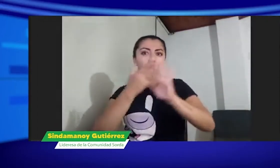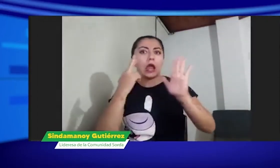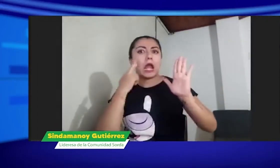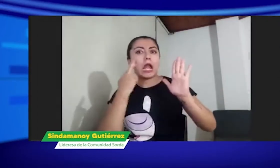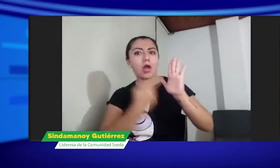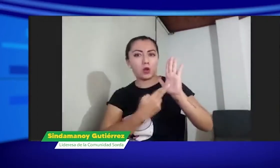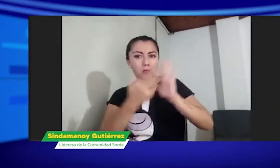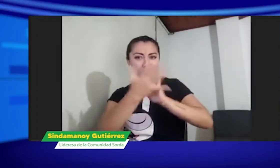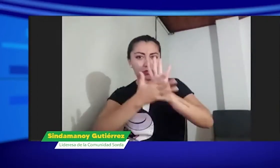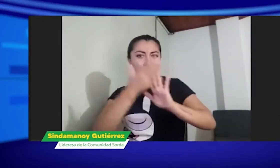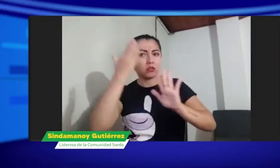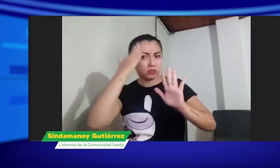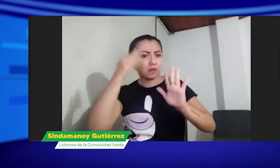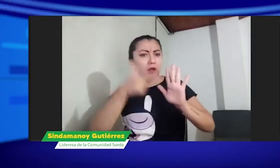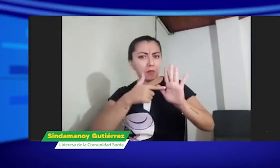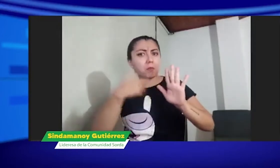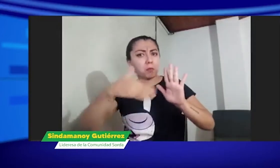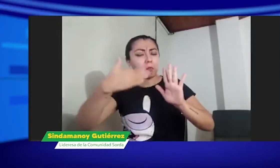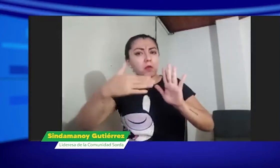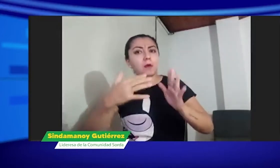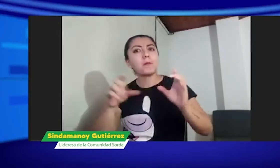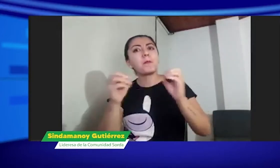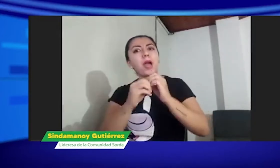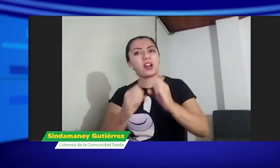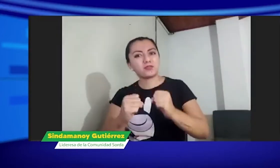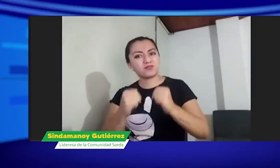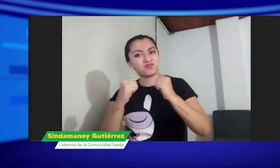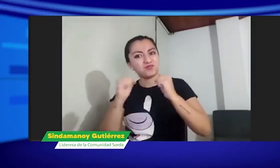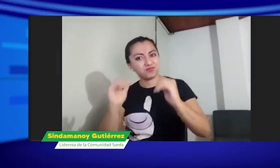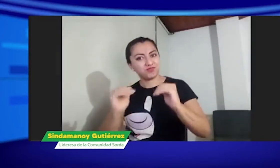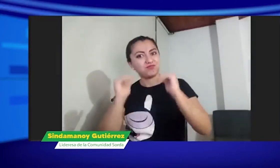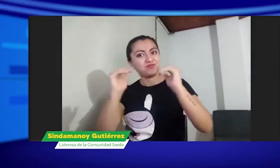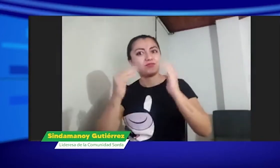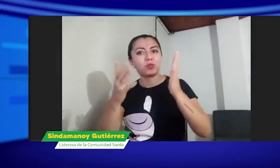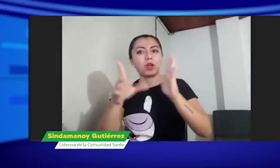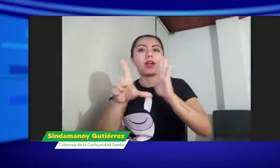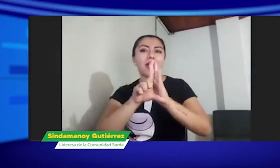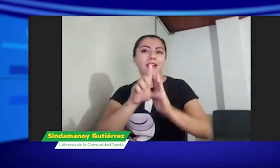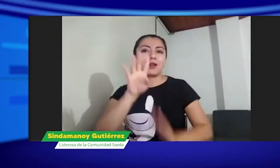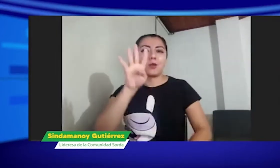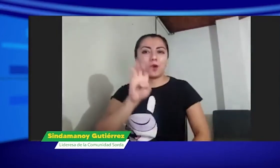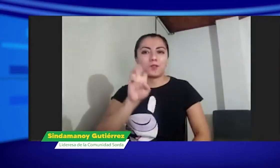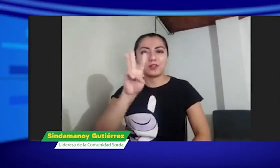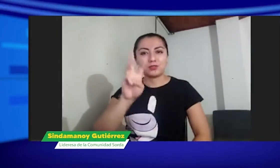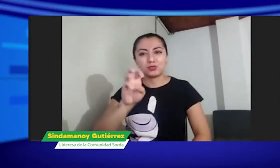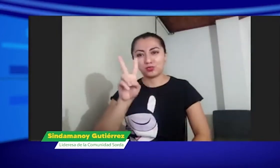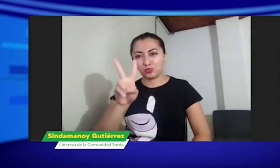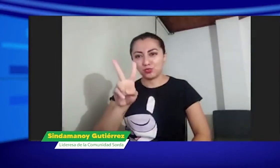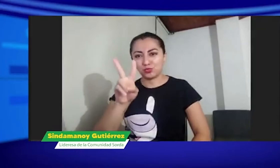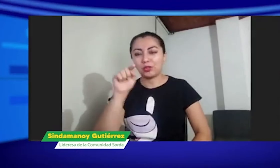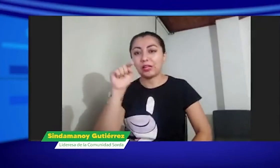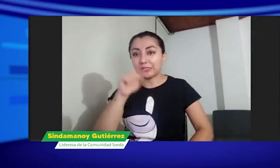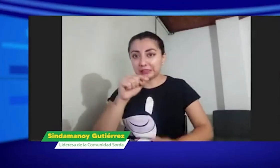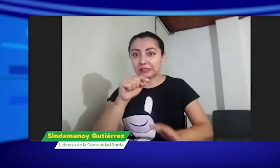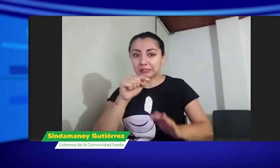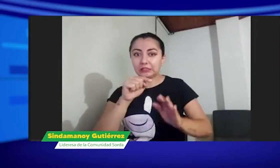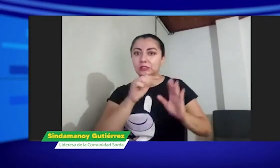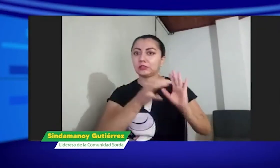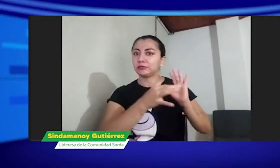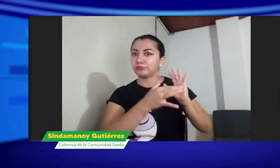324 hace reconocimiento de la lengua de señas. Además, se fortalece ese estatus con la 982, con